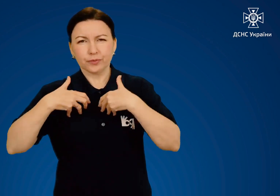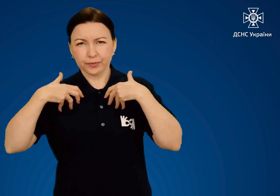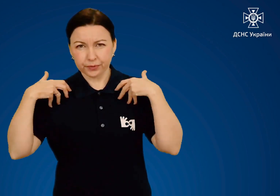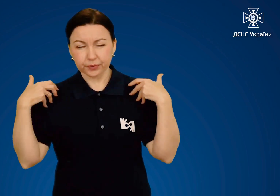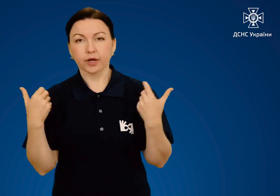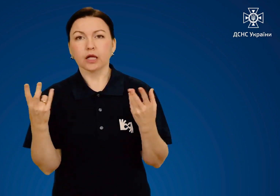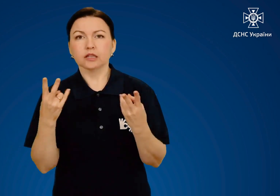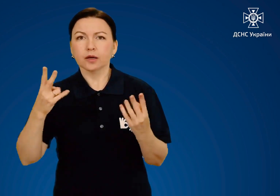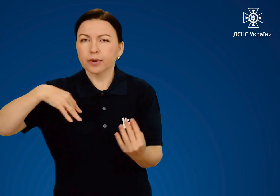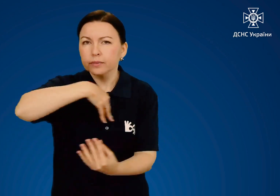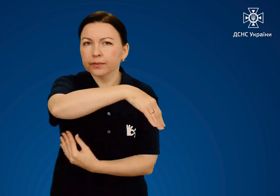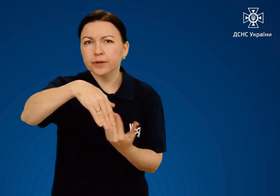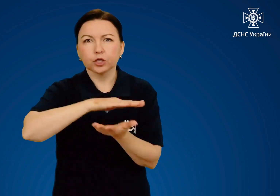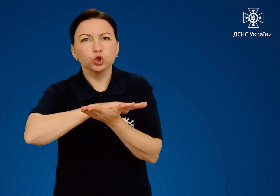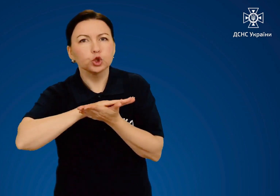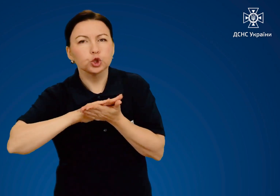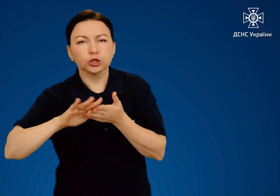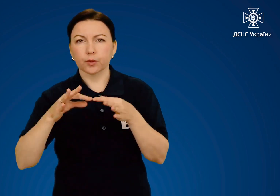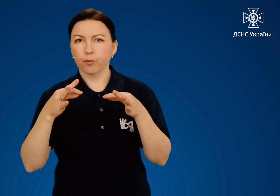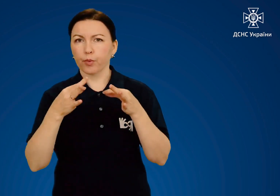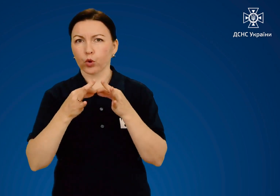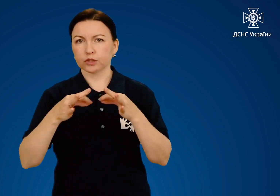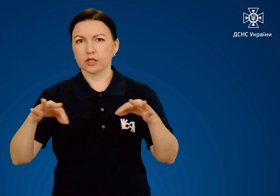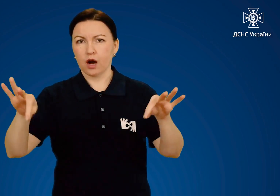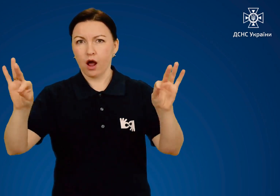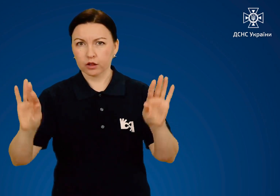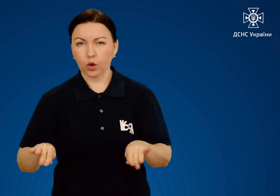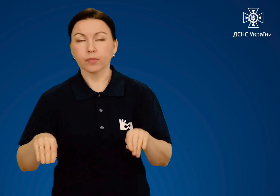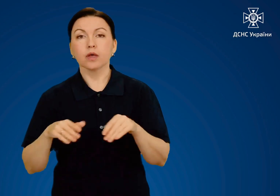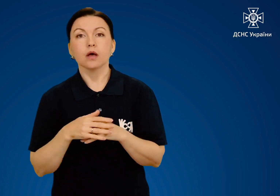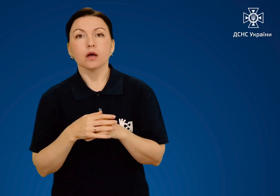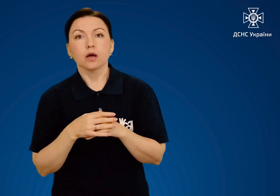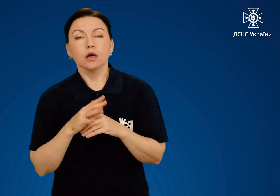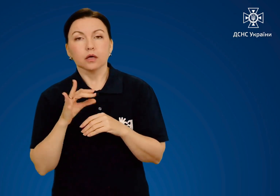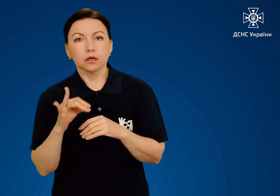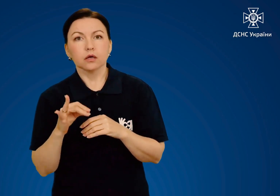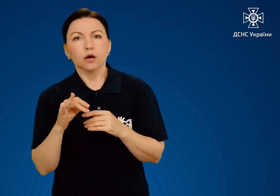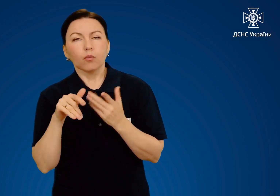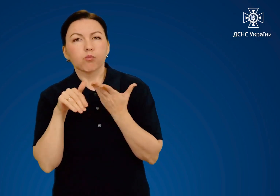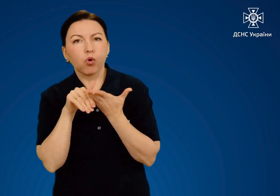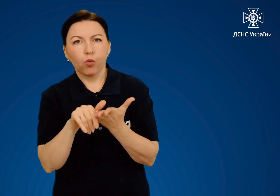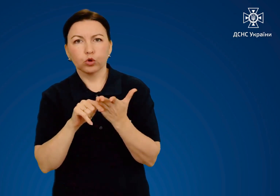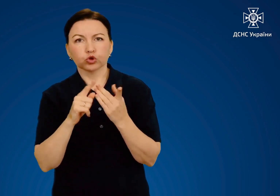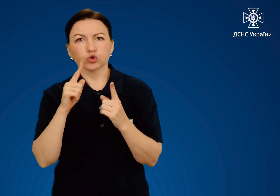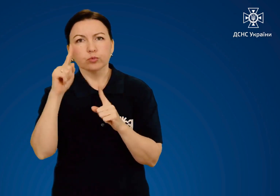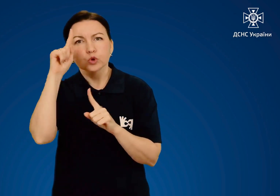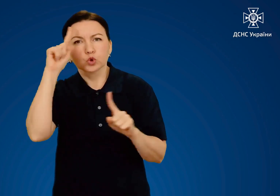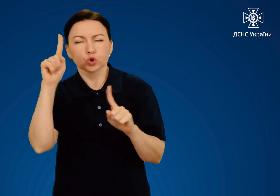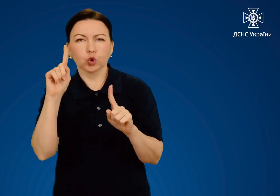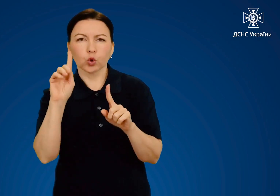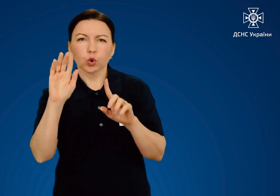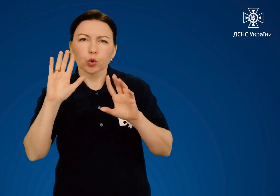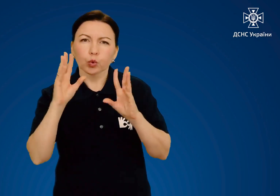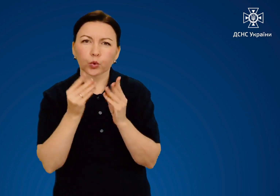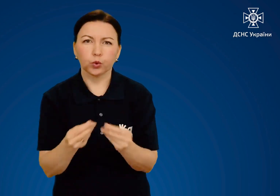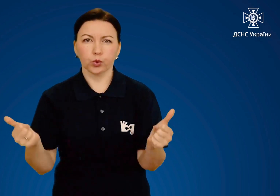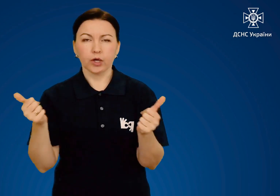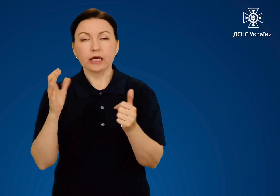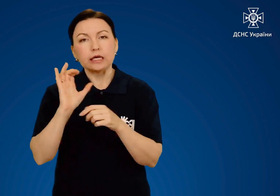краще всього загорнути в чисте простирадло, вжити заходів проти шоку і направити